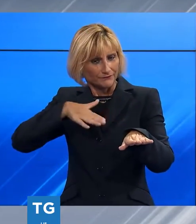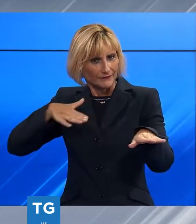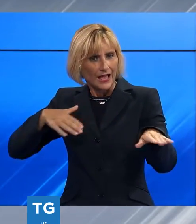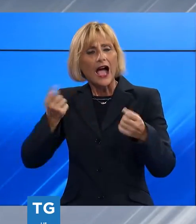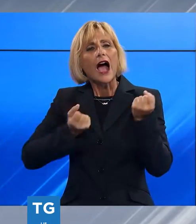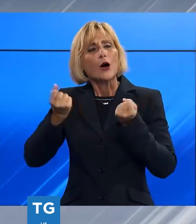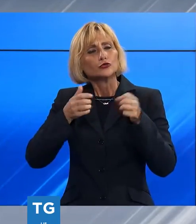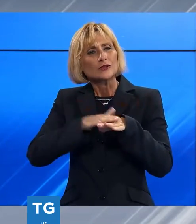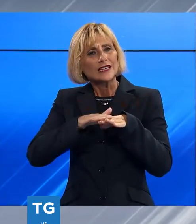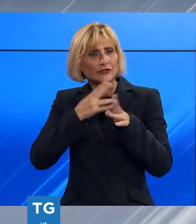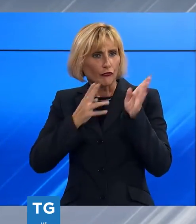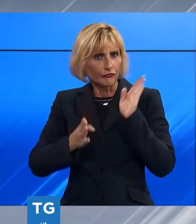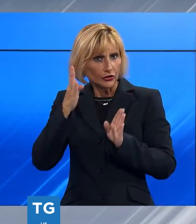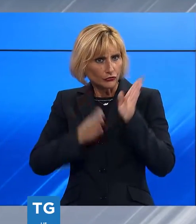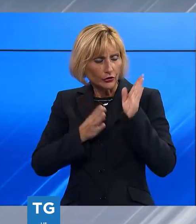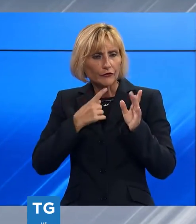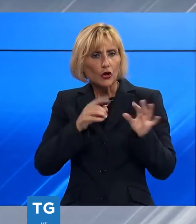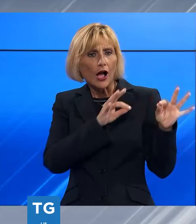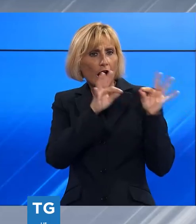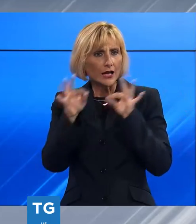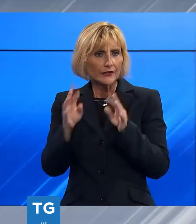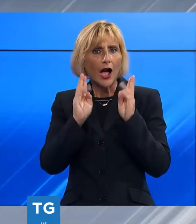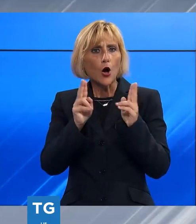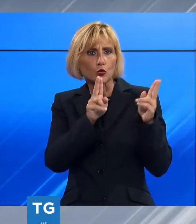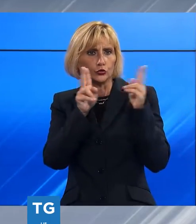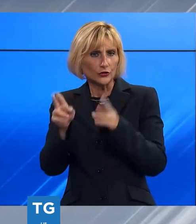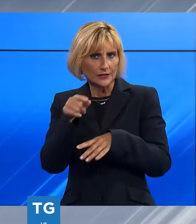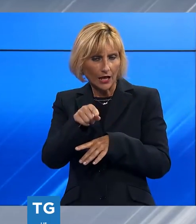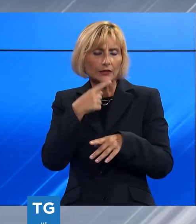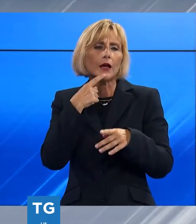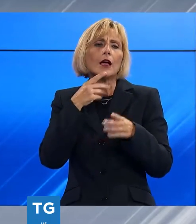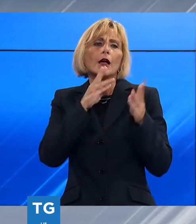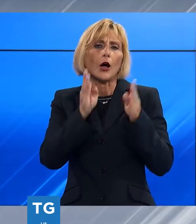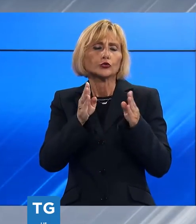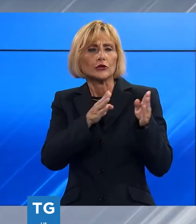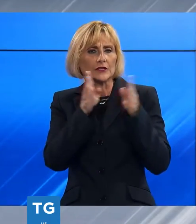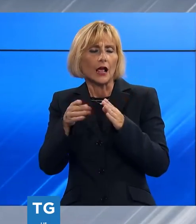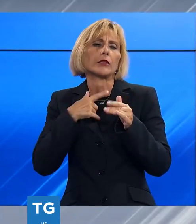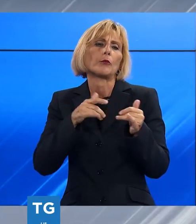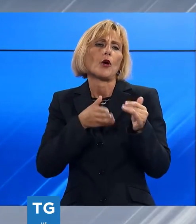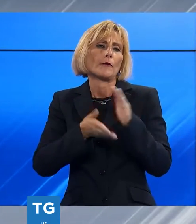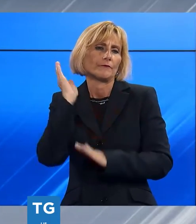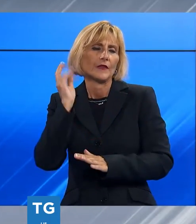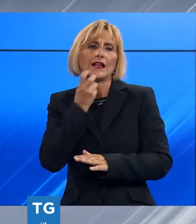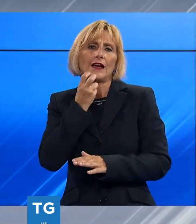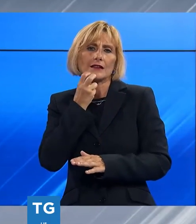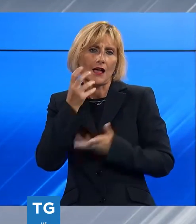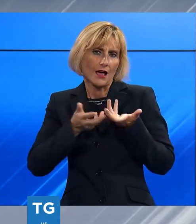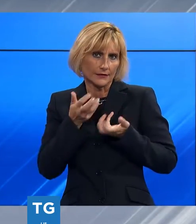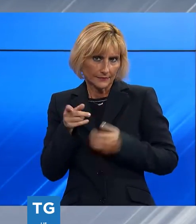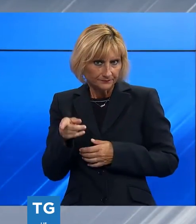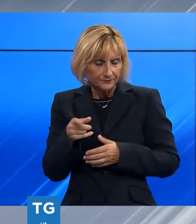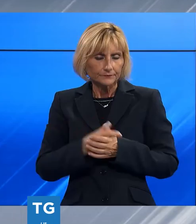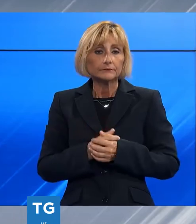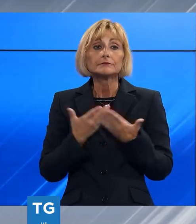'autostrada dove poi ha proseguito il suo viaggio verso Carrara. Intanto sono ancora in corso le indagini da parte dei carabinieri per